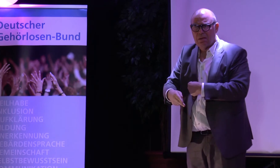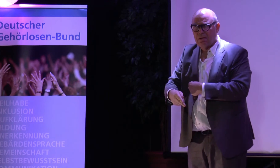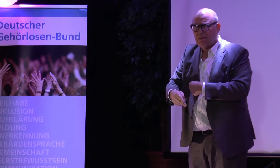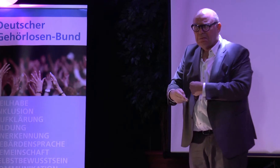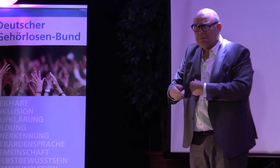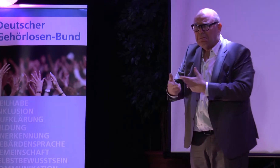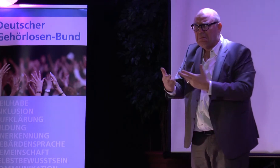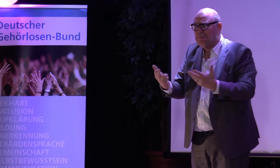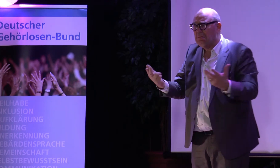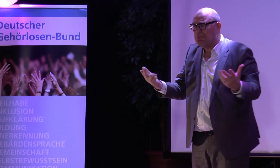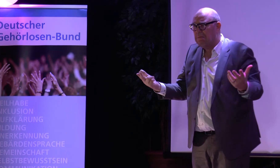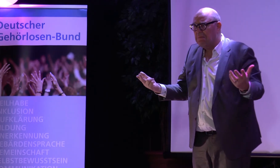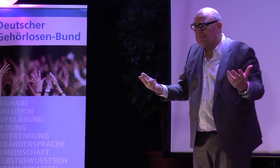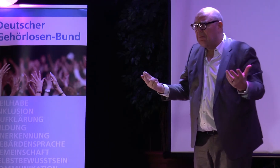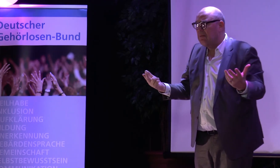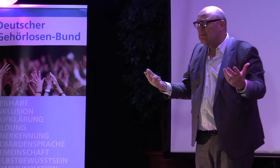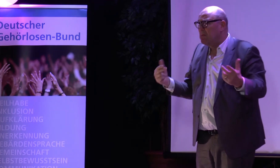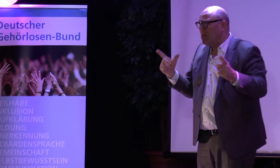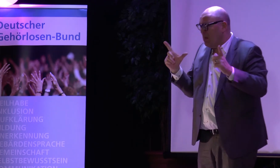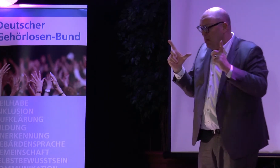Wenn man sagt, musst dann in die höhere Welt, du darfst nicht zurück.